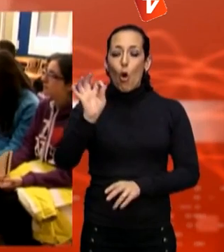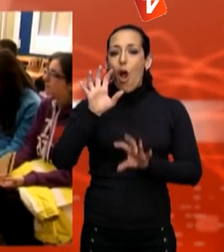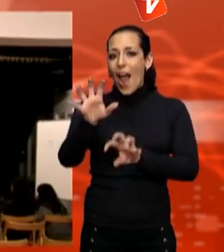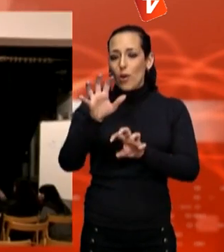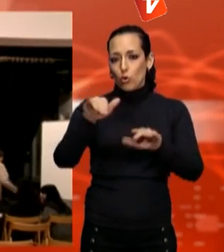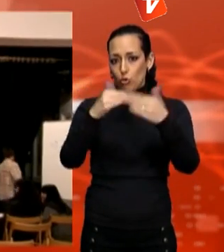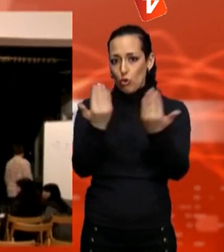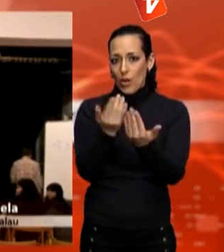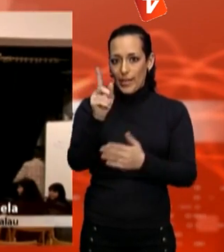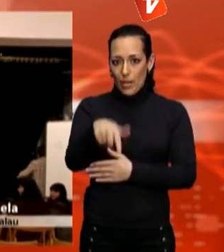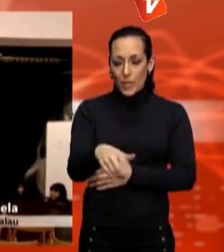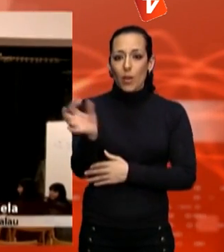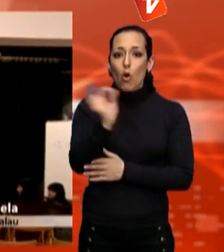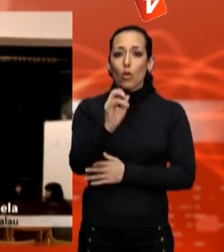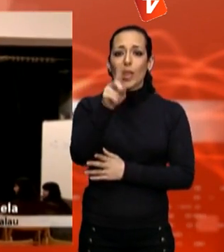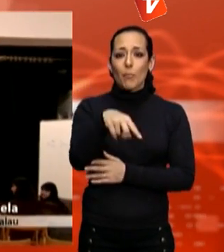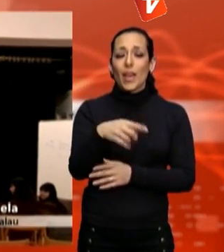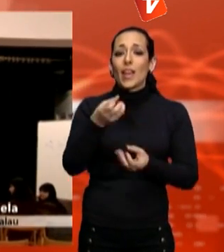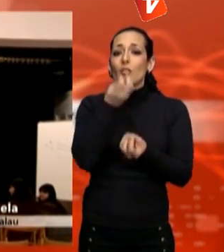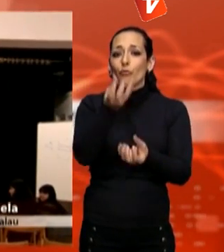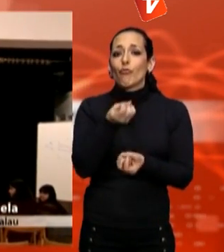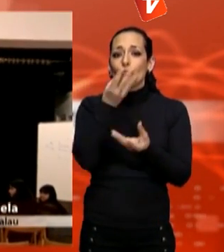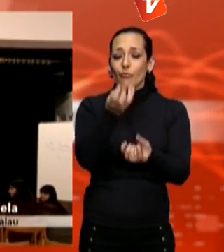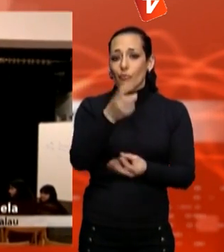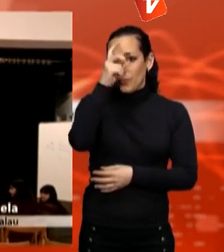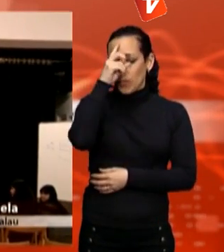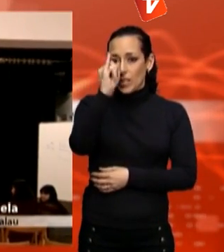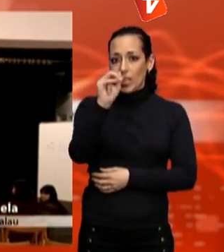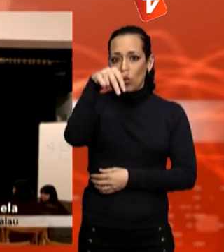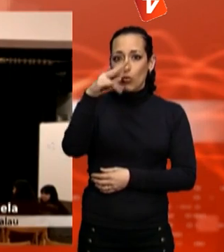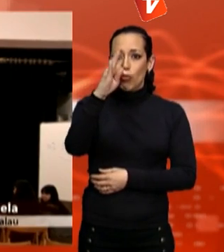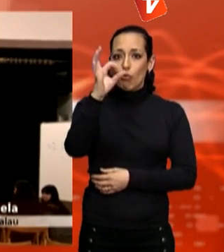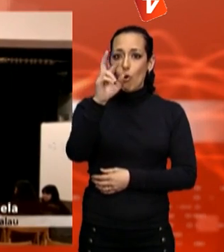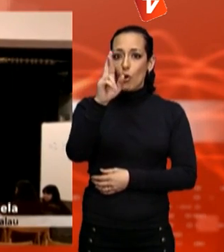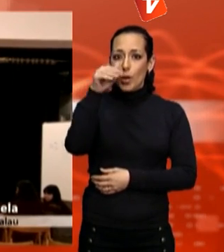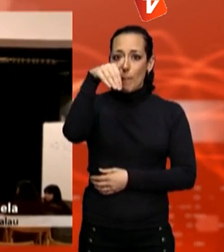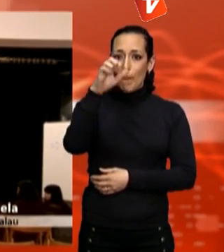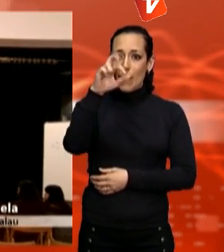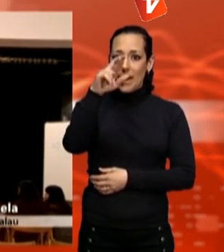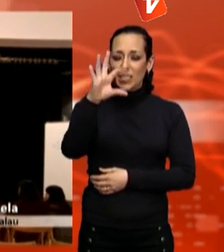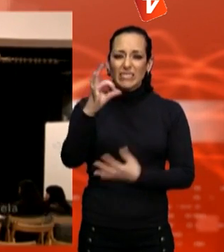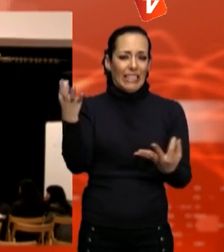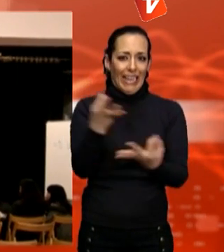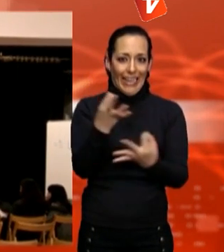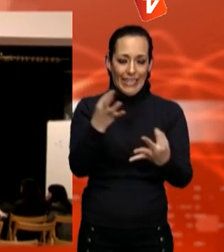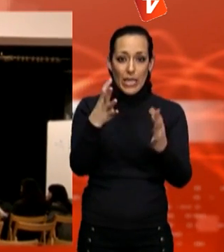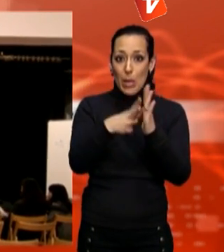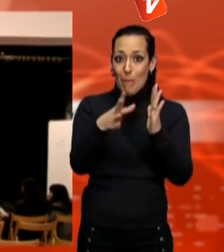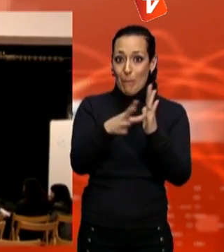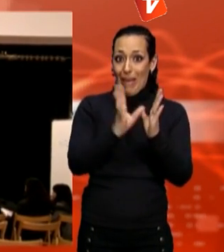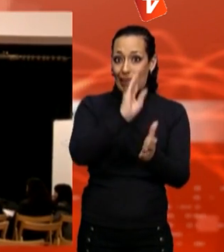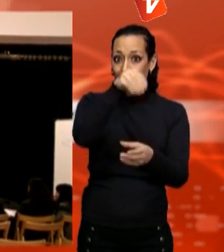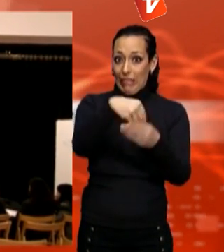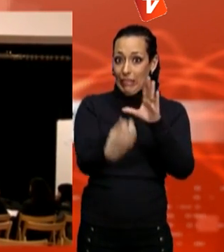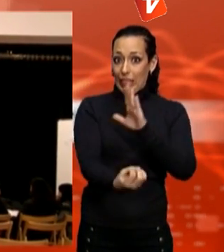informers són com unes pàgines que es van crear a Facebook i que es tractava que qualsevol persona podia enviar un missatge a l